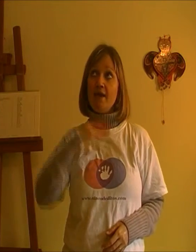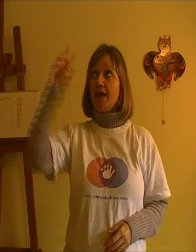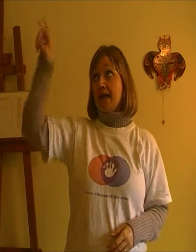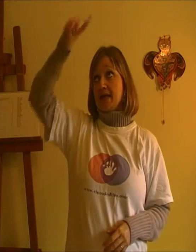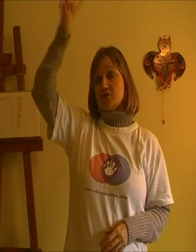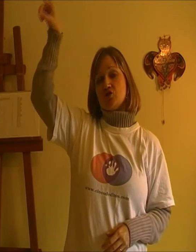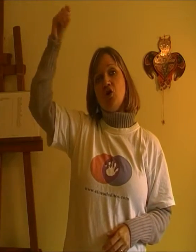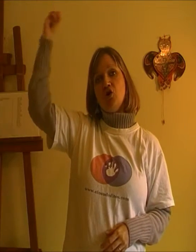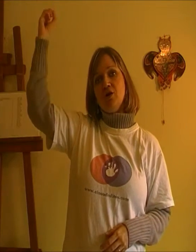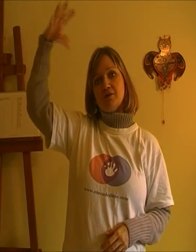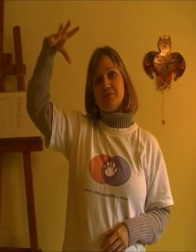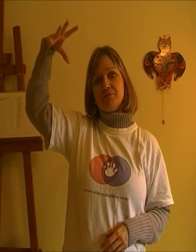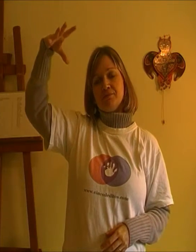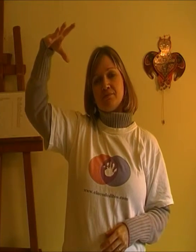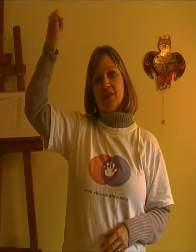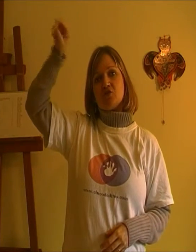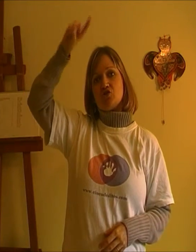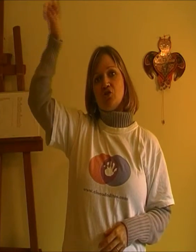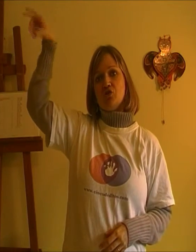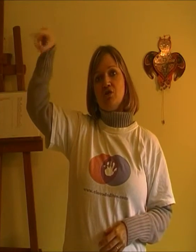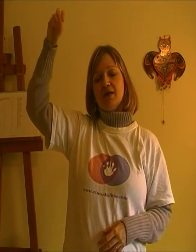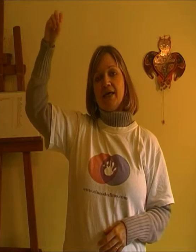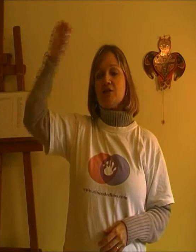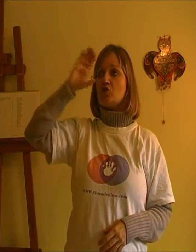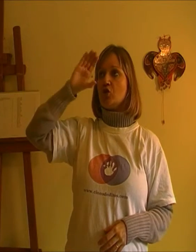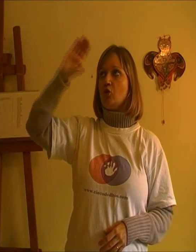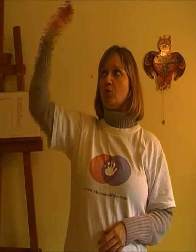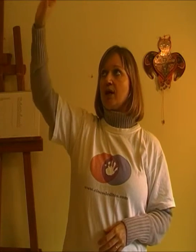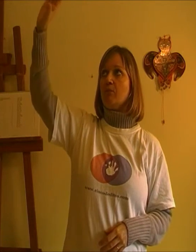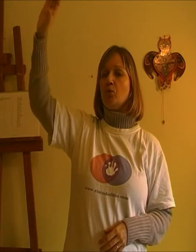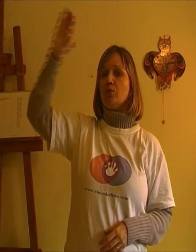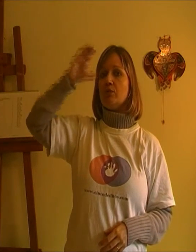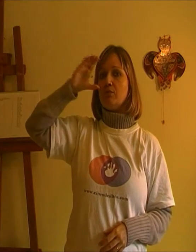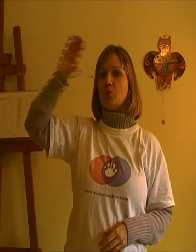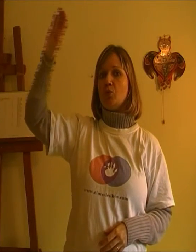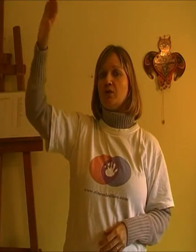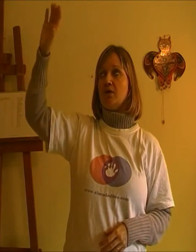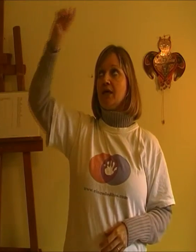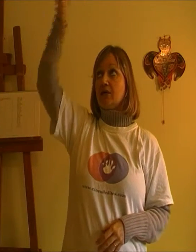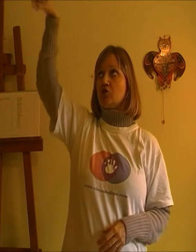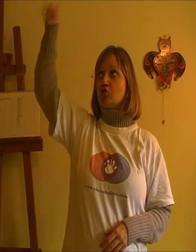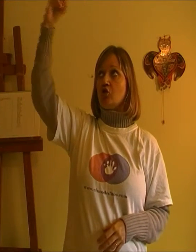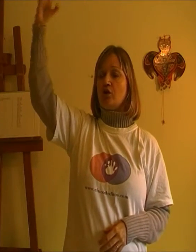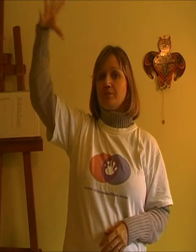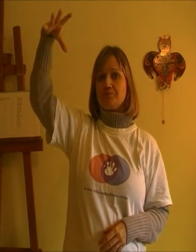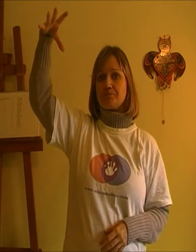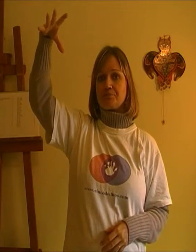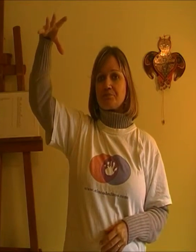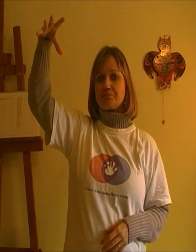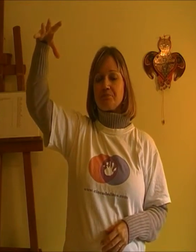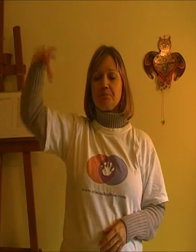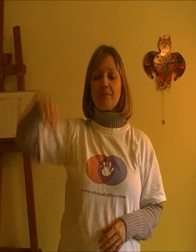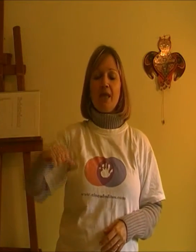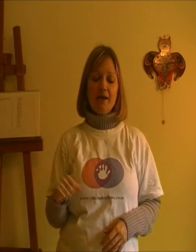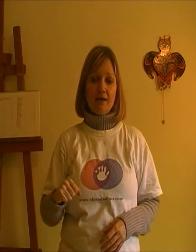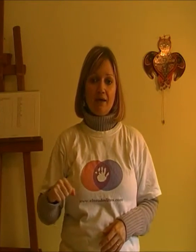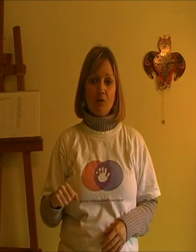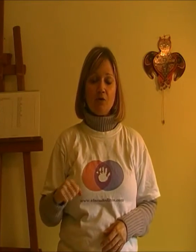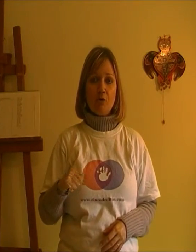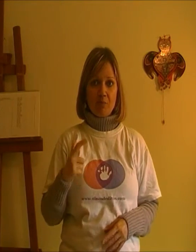bebé. El sol, sol, esto es luna, moon, esto es sol. Cuando